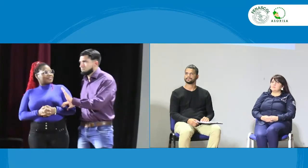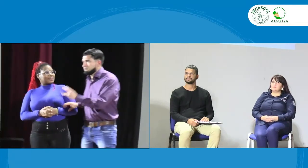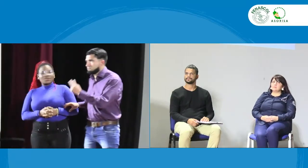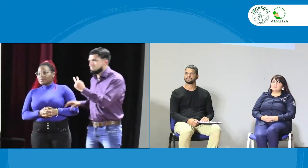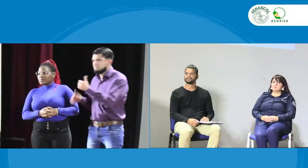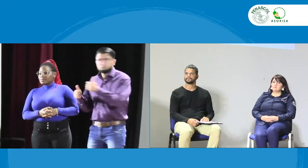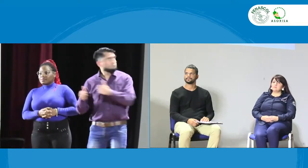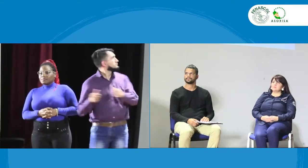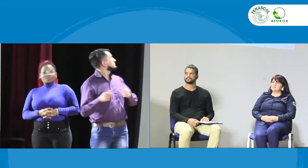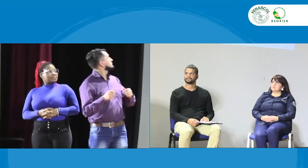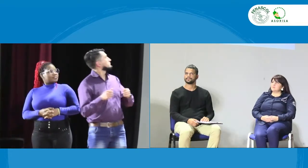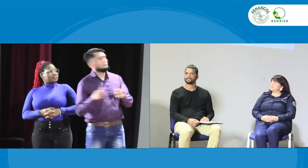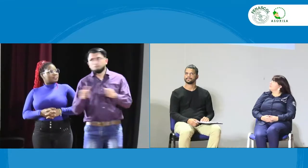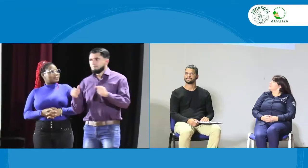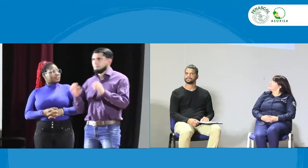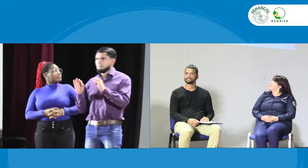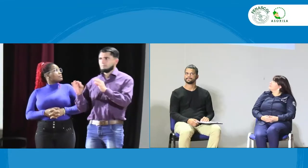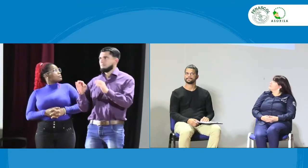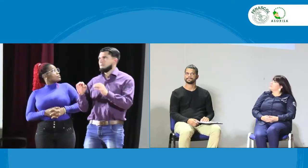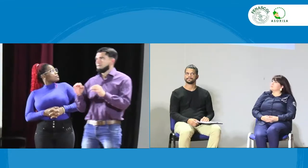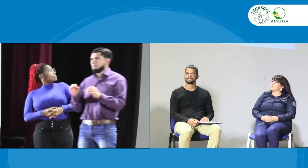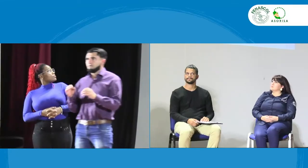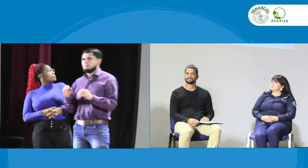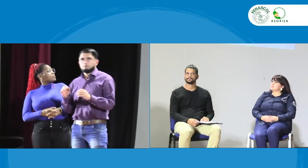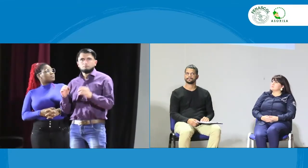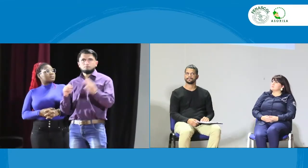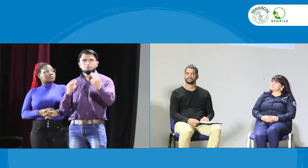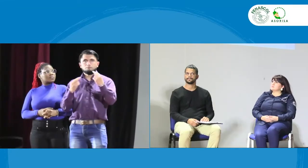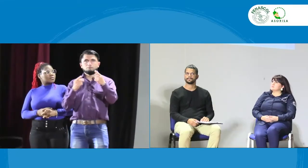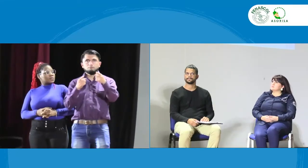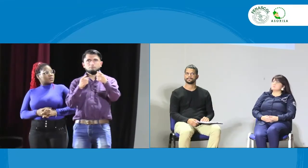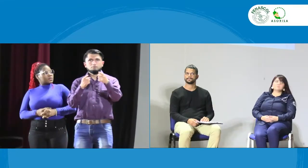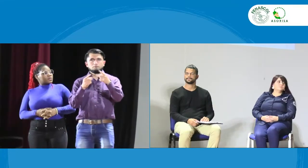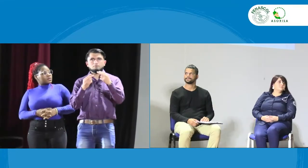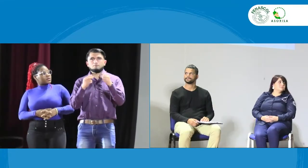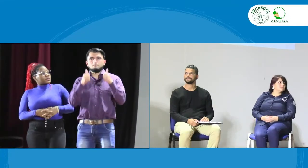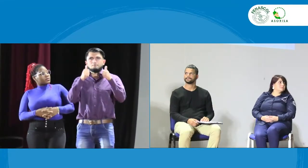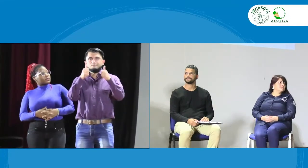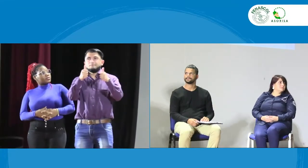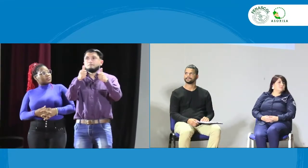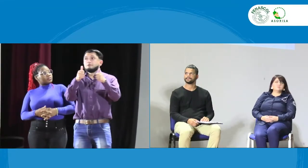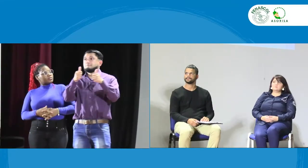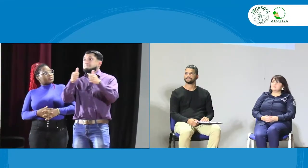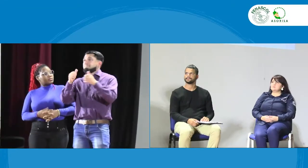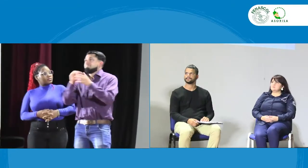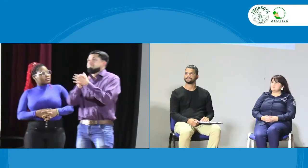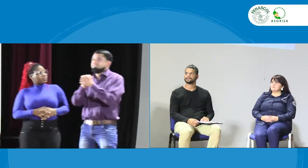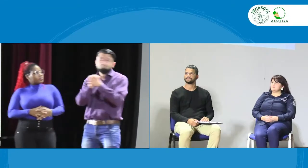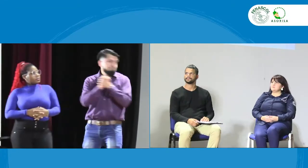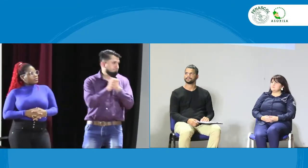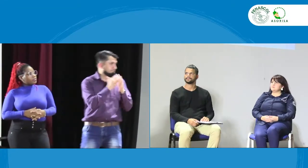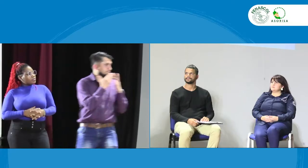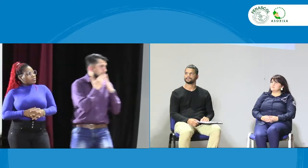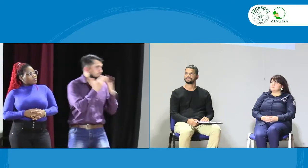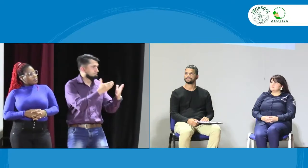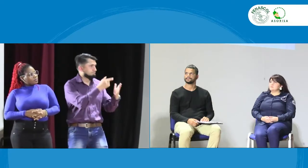Bueno, muy bien. Me dicen que estoy acá en plano. Perfecto. También la otra cámara. Muy bien.